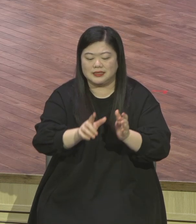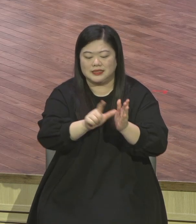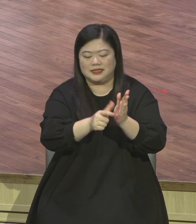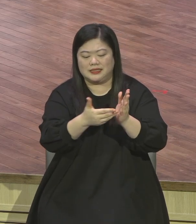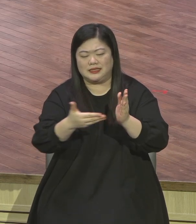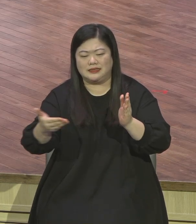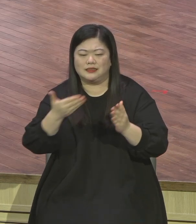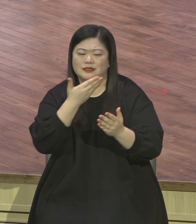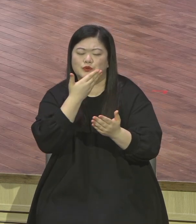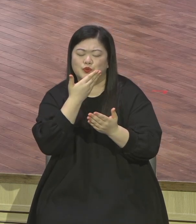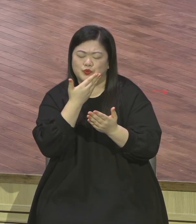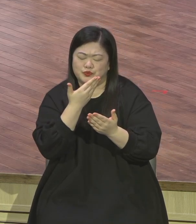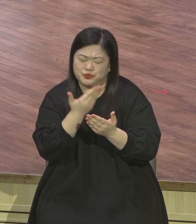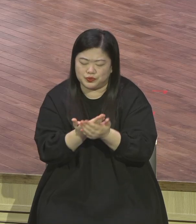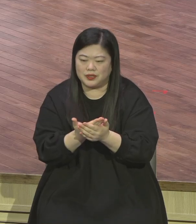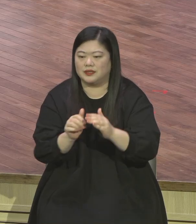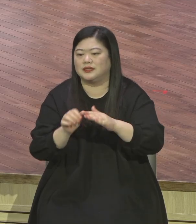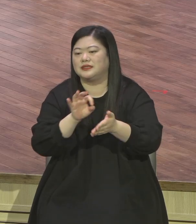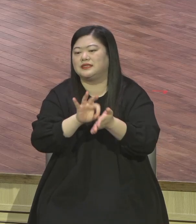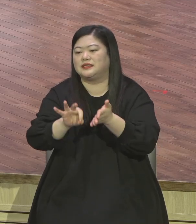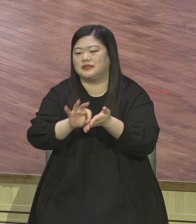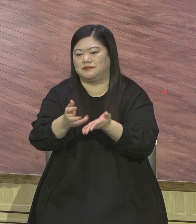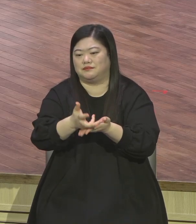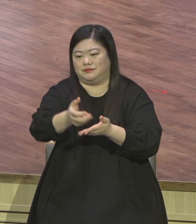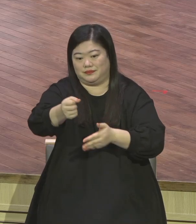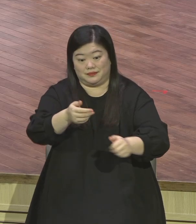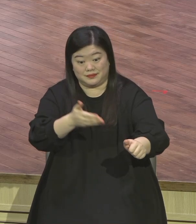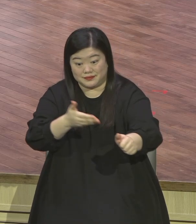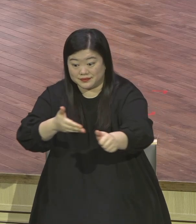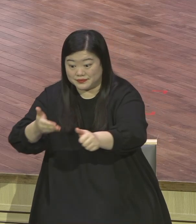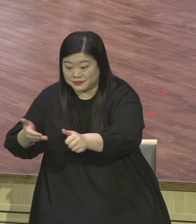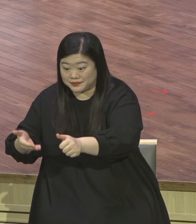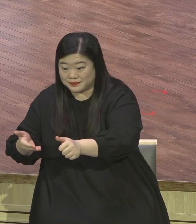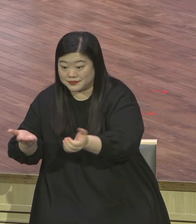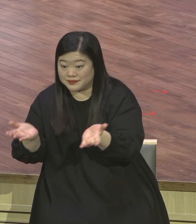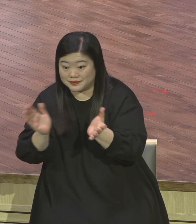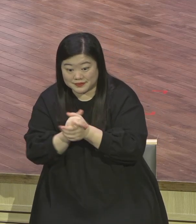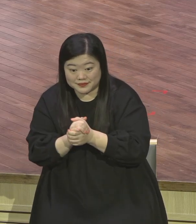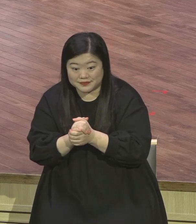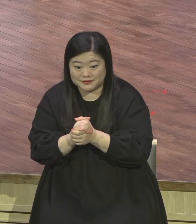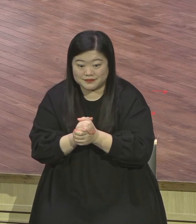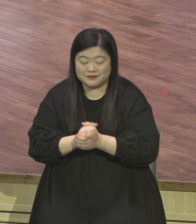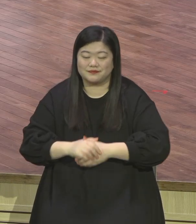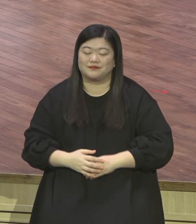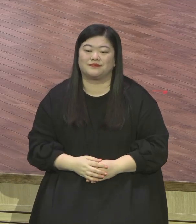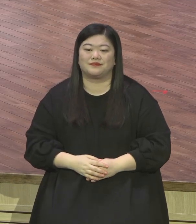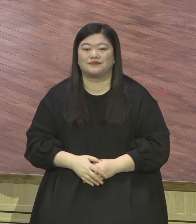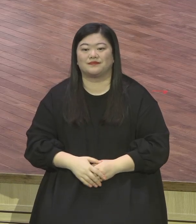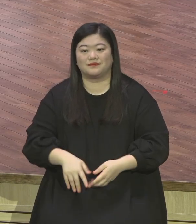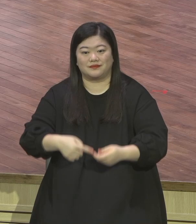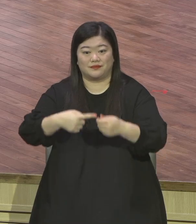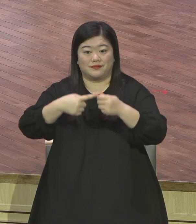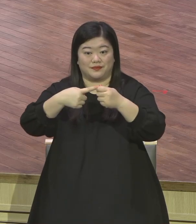여러분 승인받는 증거 있기를 주님으로 축복합니다. 그럼 첫째로 오직 그리스도입니다.